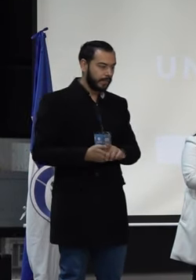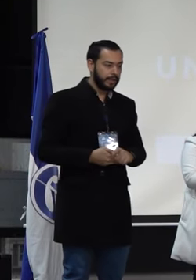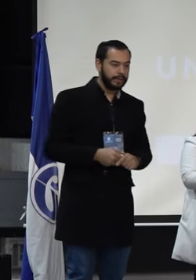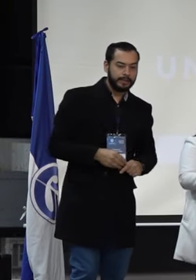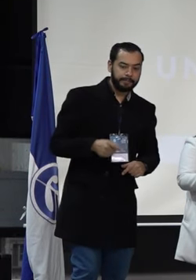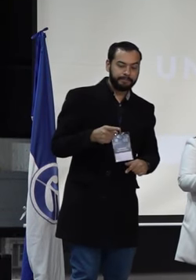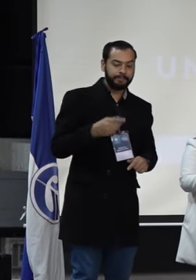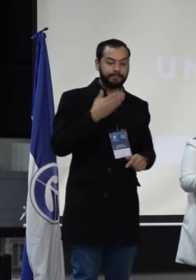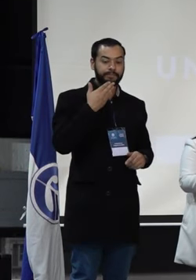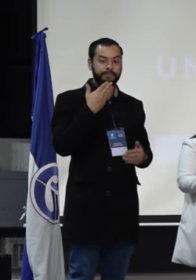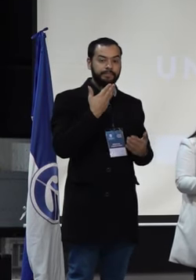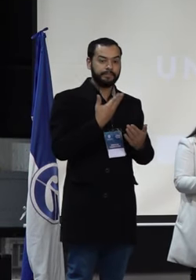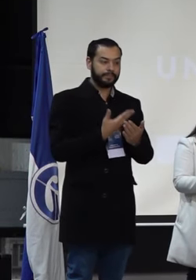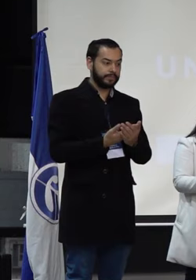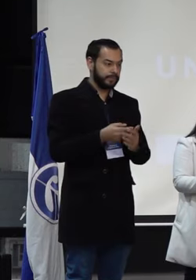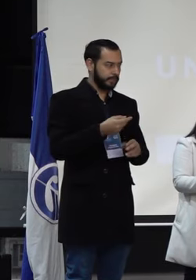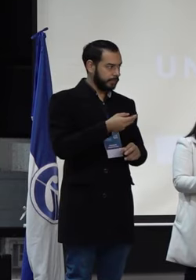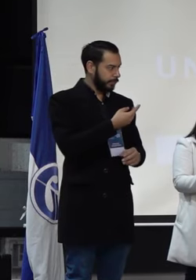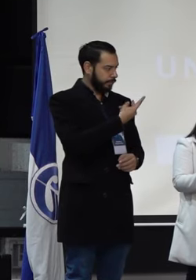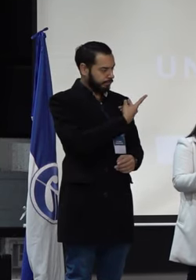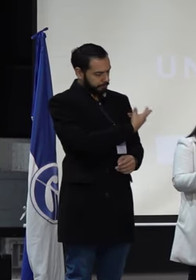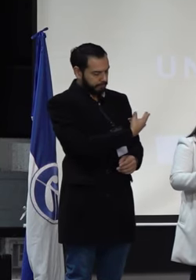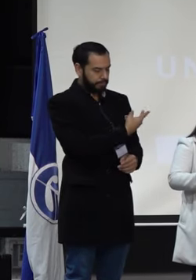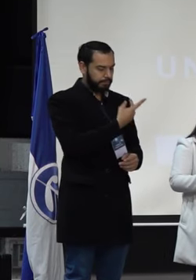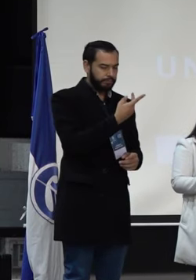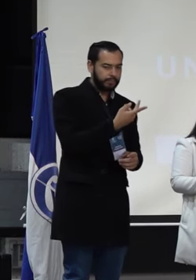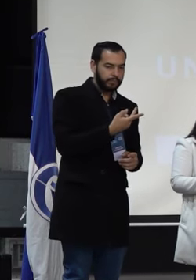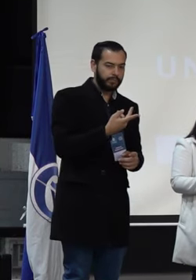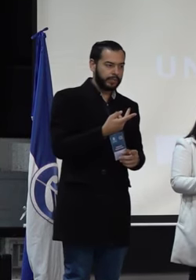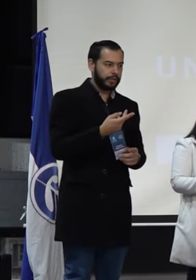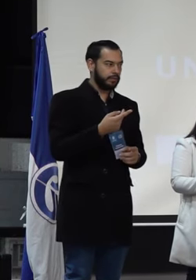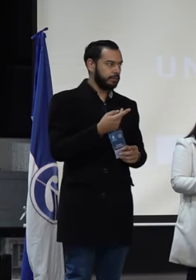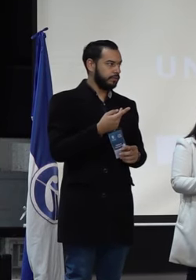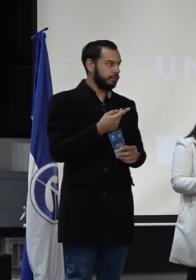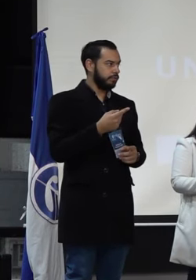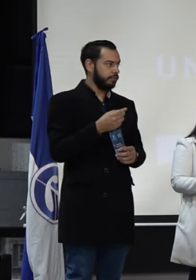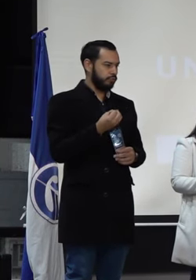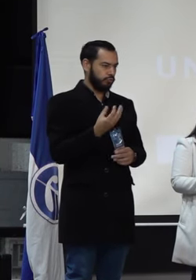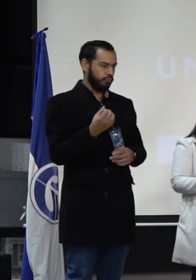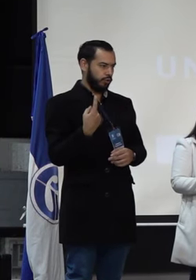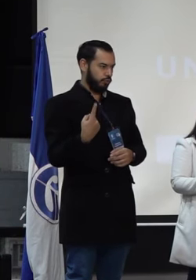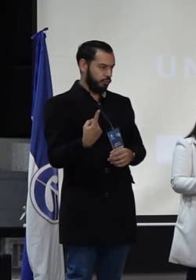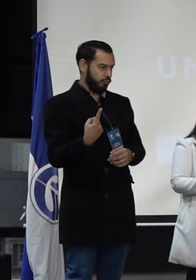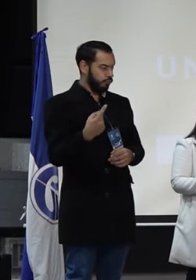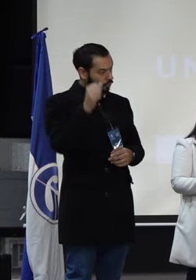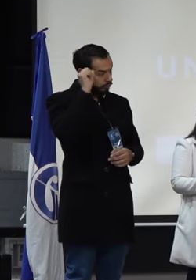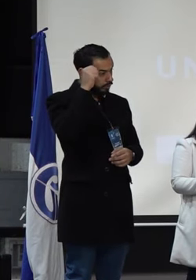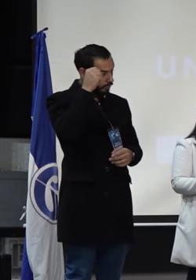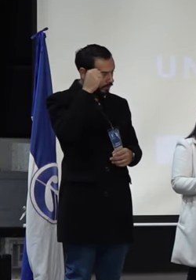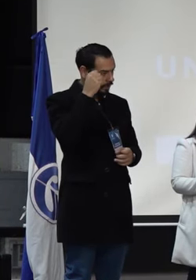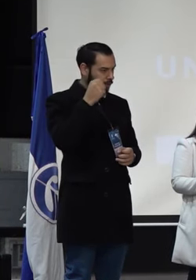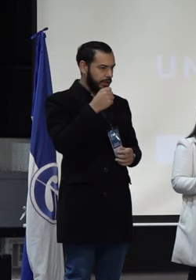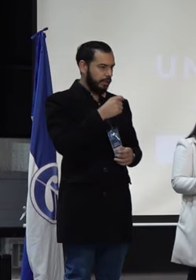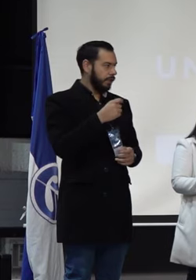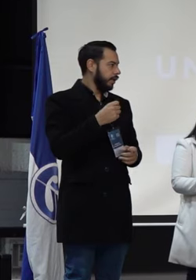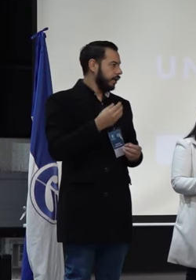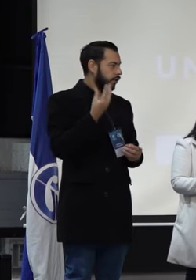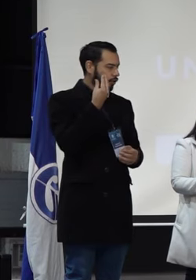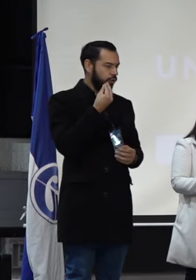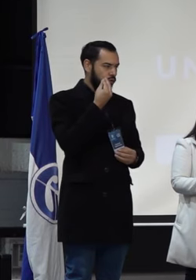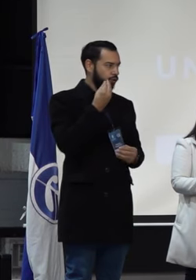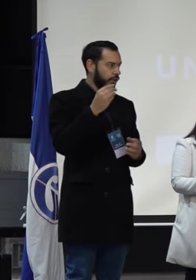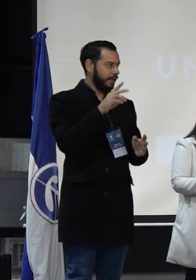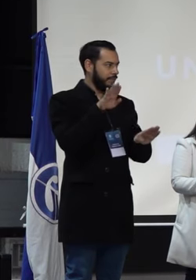Agradecemos a la postulación y presentación de su propuesta de la fórmula número uno, recordamos, representante de egresados ante el Consejo Superior,